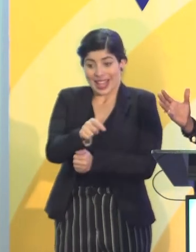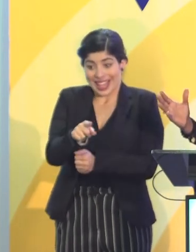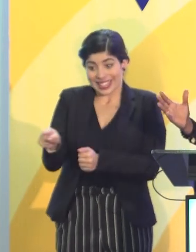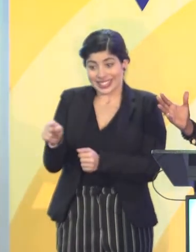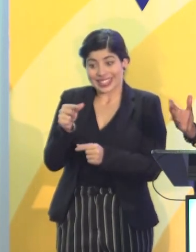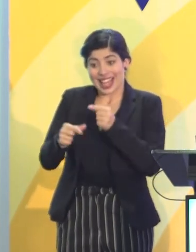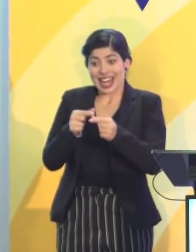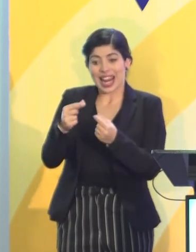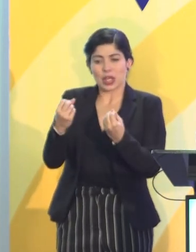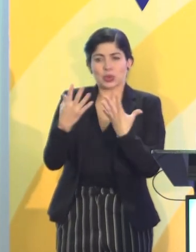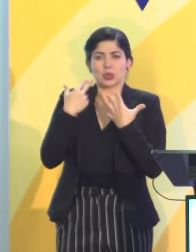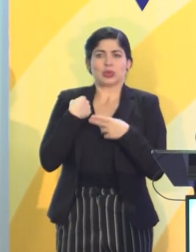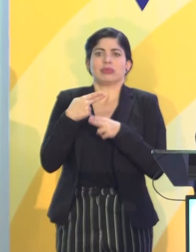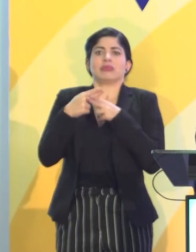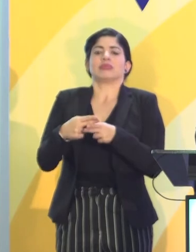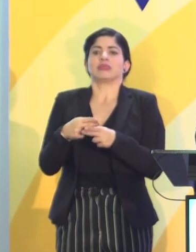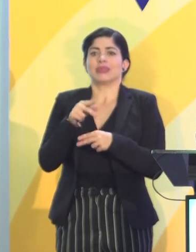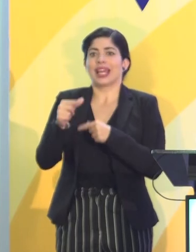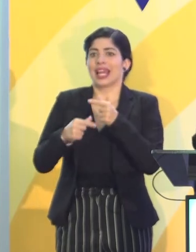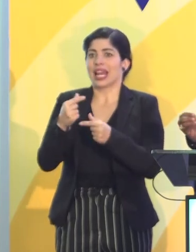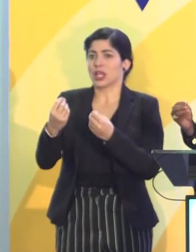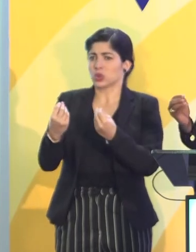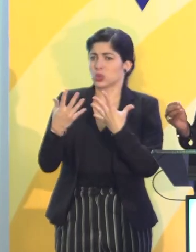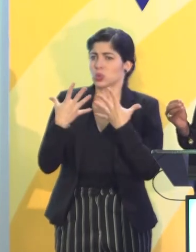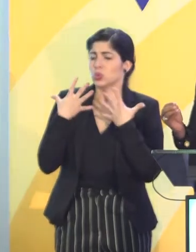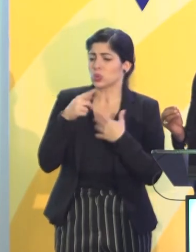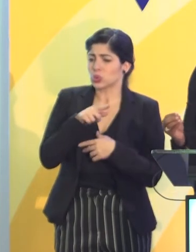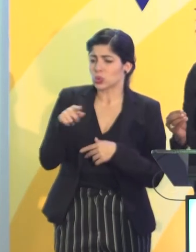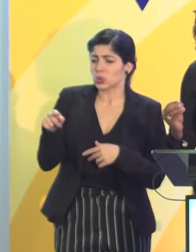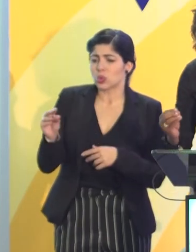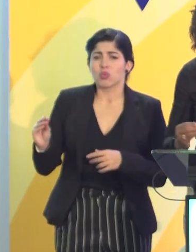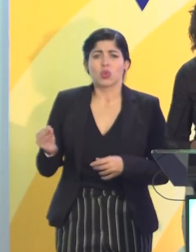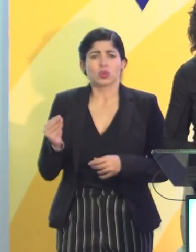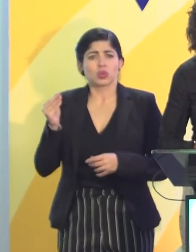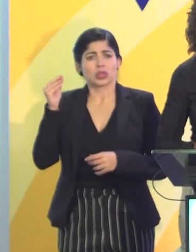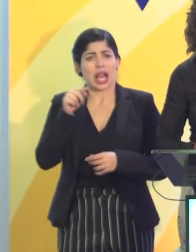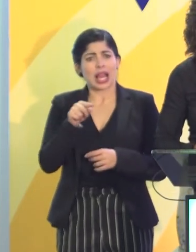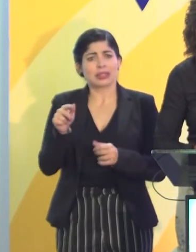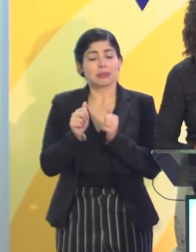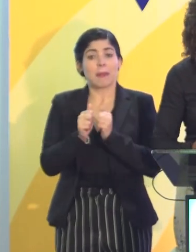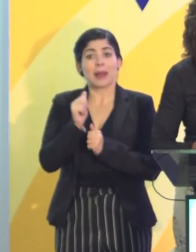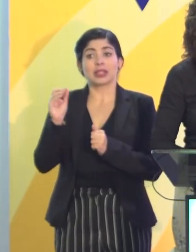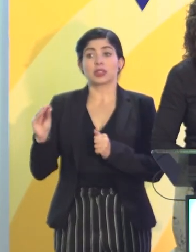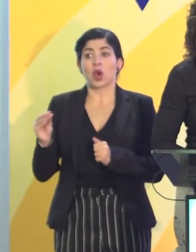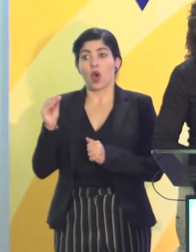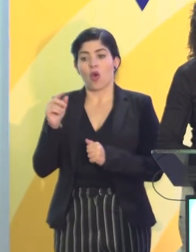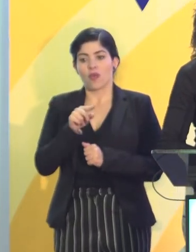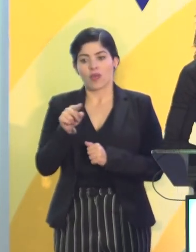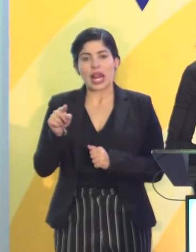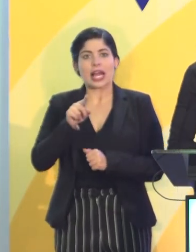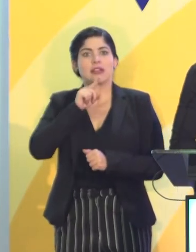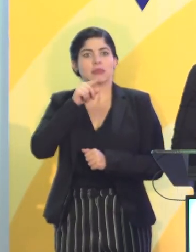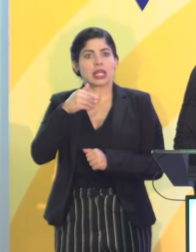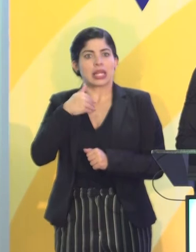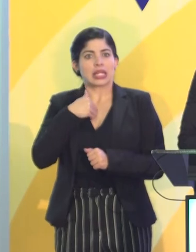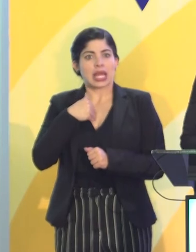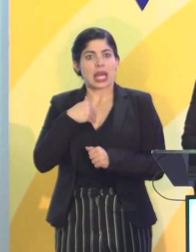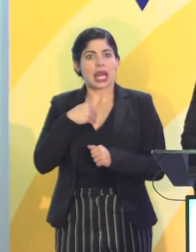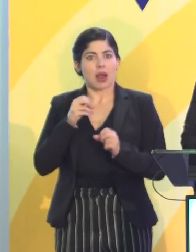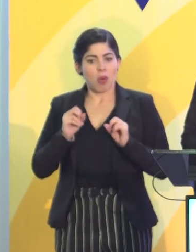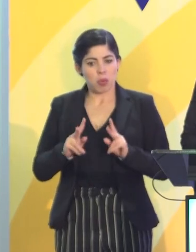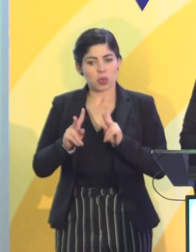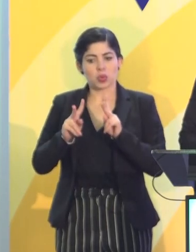generación de la luz, a la que yo le he llamado la generación de la luz. Son esos muchachos y esas muchachas más jóvenes que de verdad tienen la posibilidad